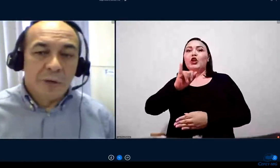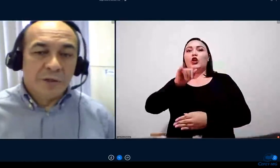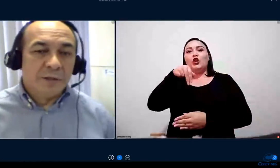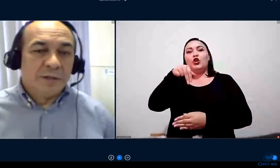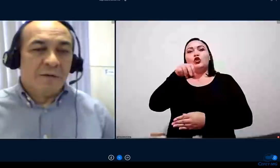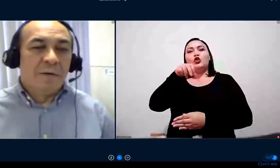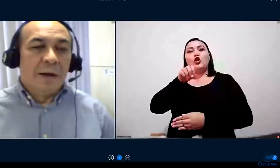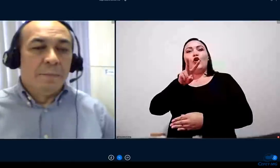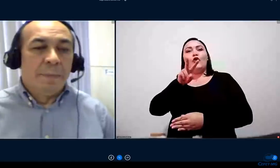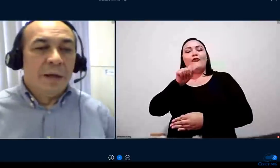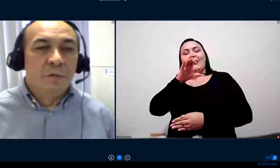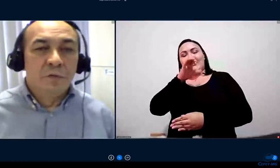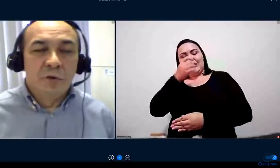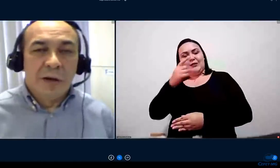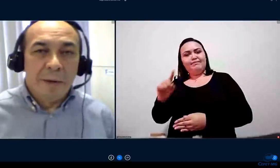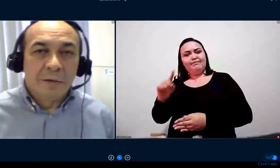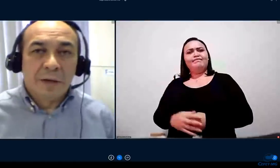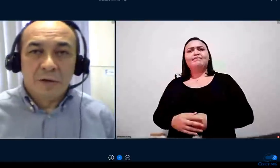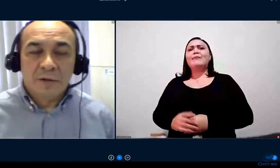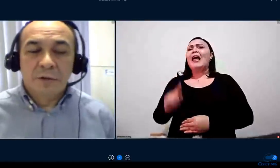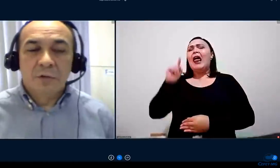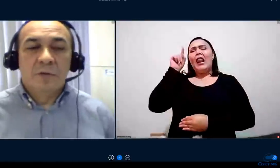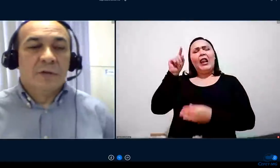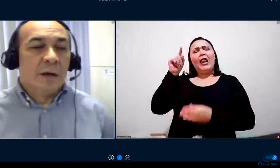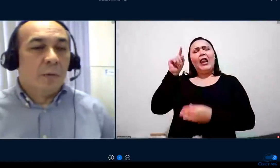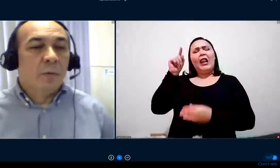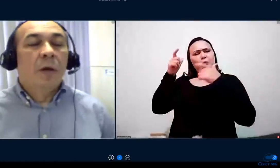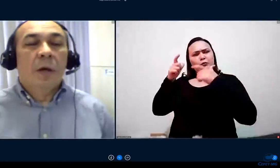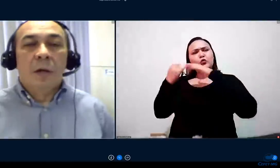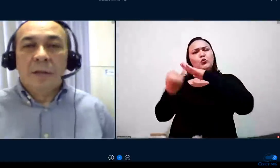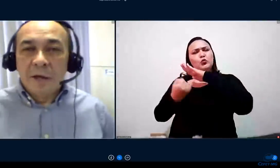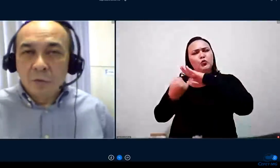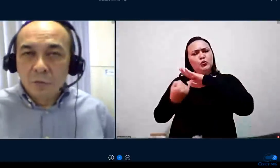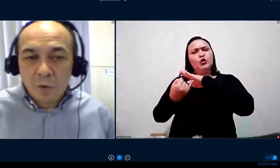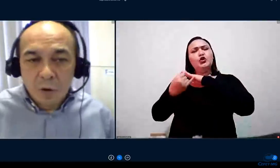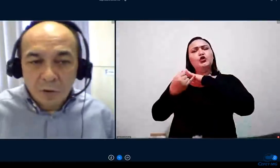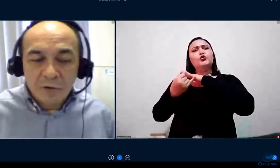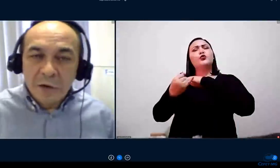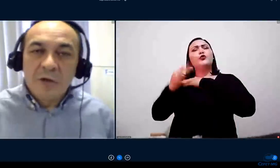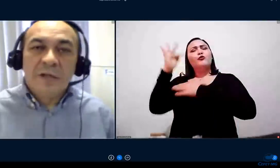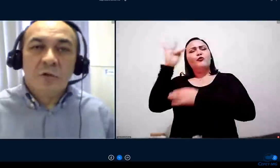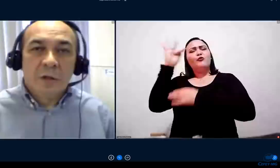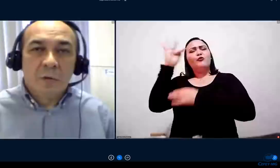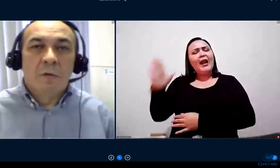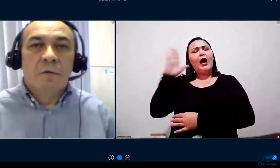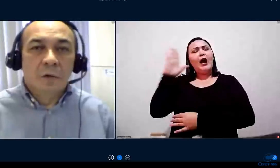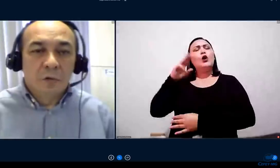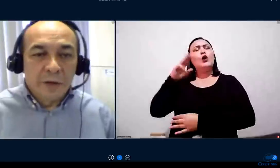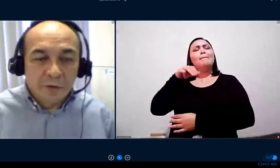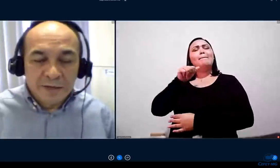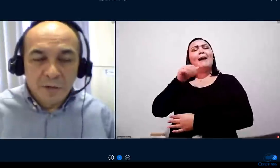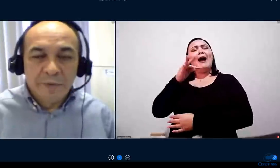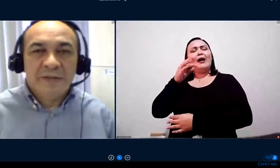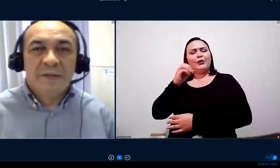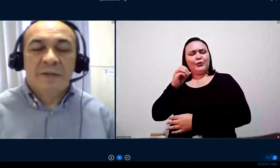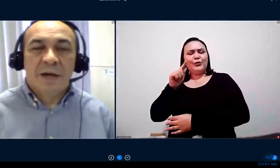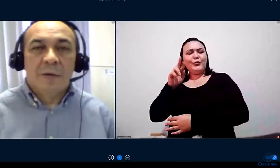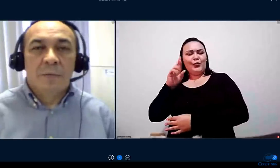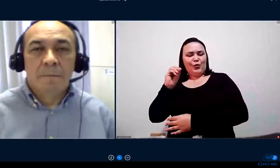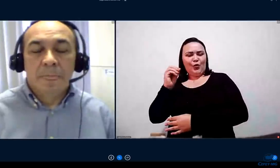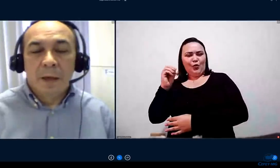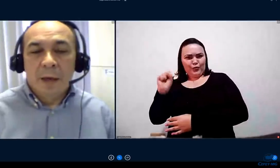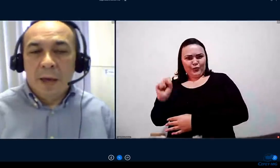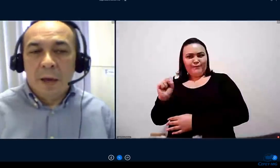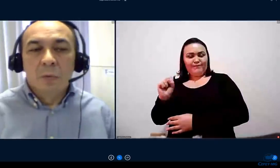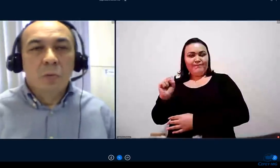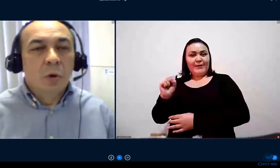março, a gente estava em pleno funcionamento da nossa instituição, dentro da nossa zona de conforto na educação presencial,